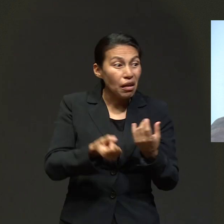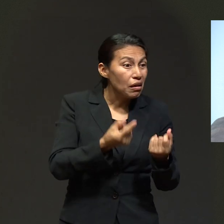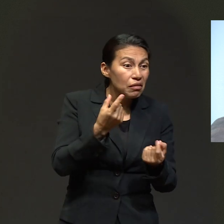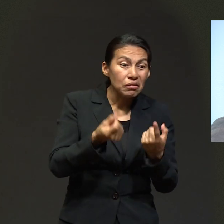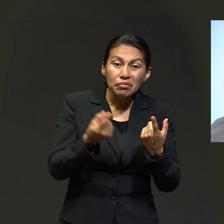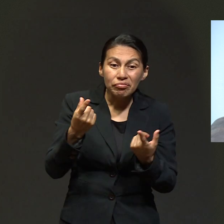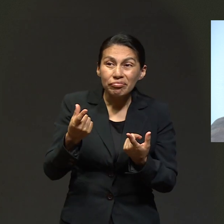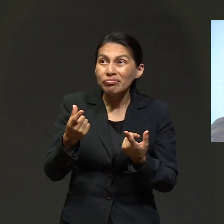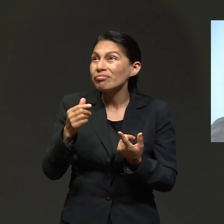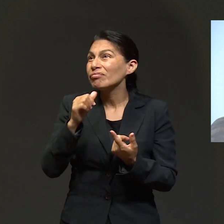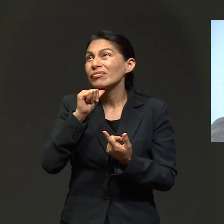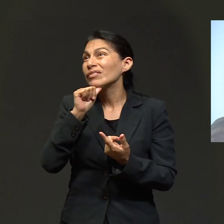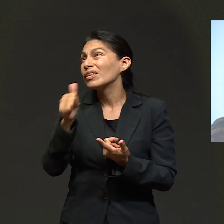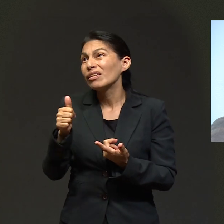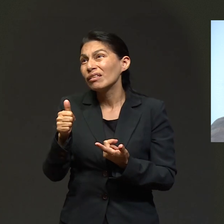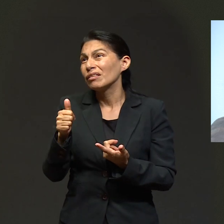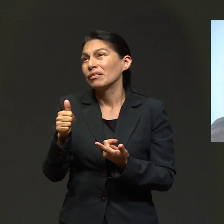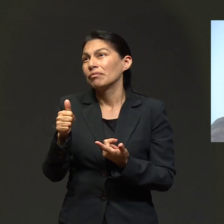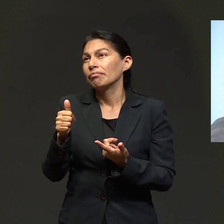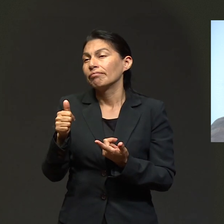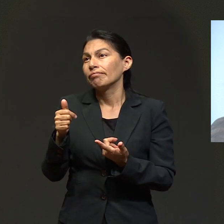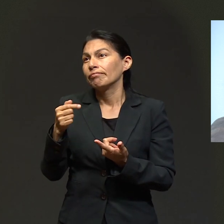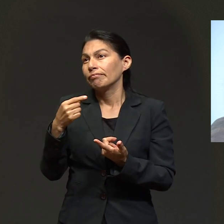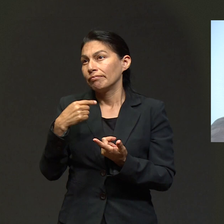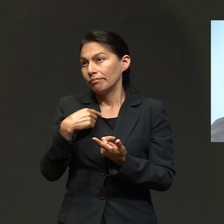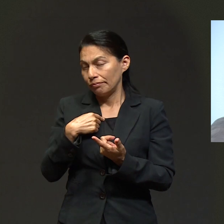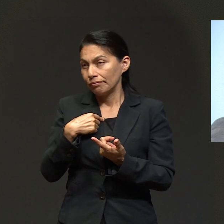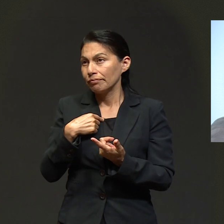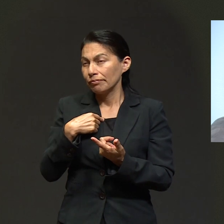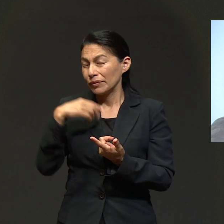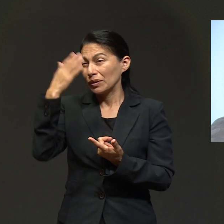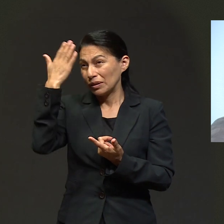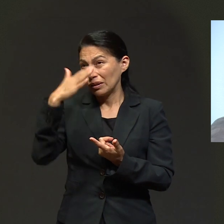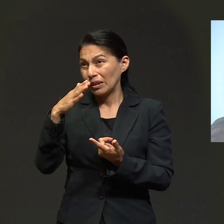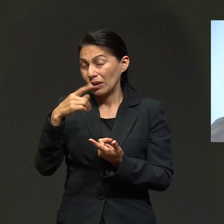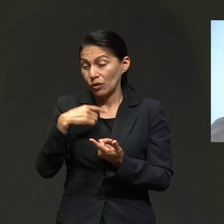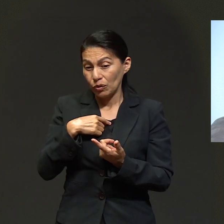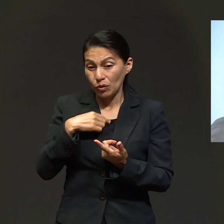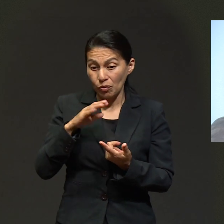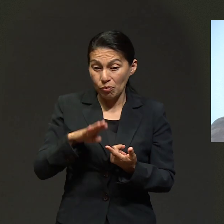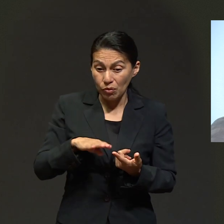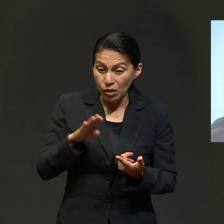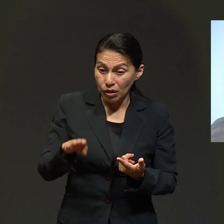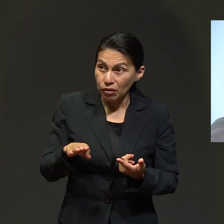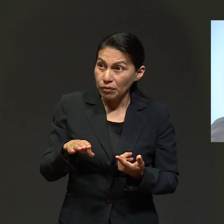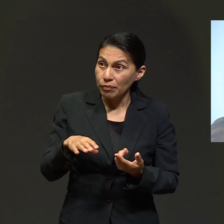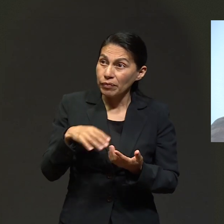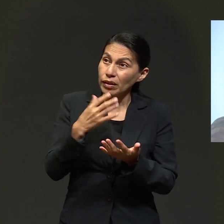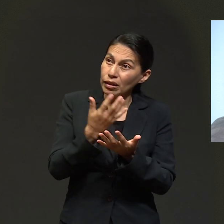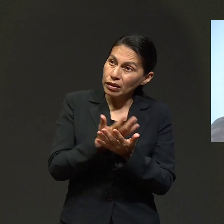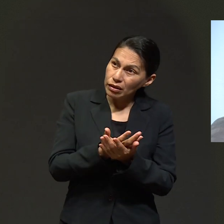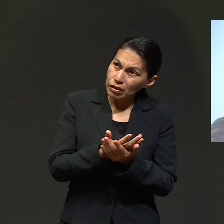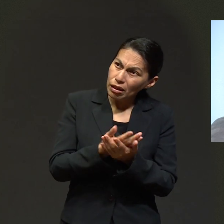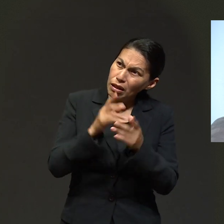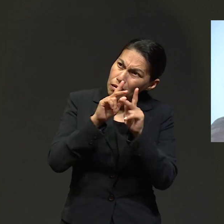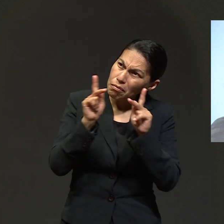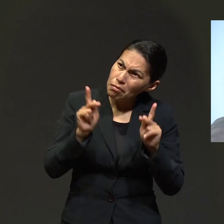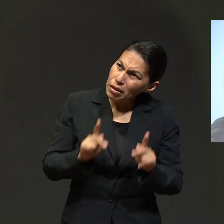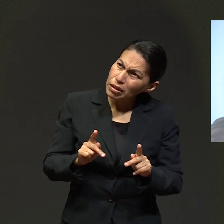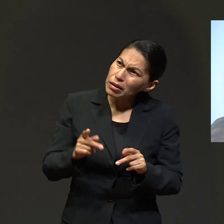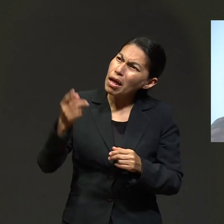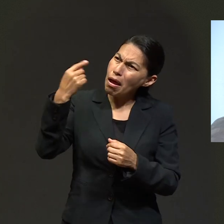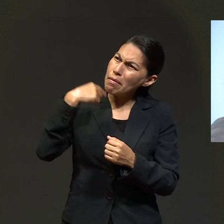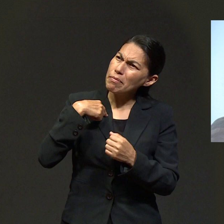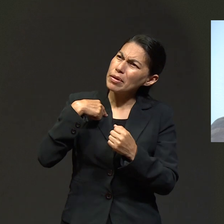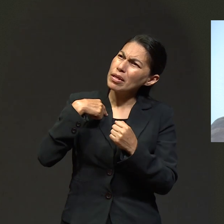Y no conocemos casi a nadie aquí. Y yo sé que para que yo pueda descansar en paz, yo sé